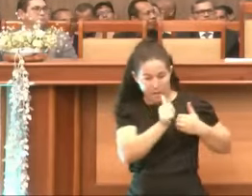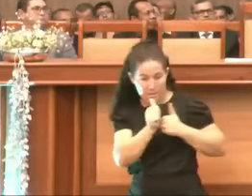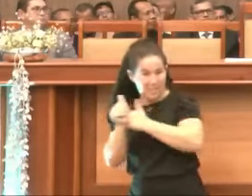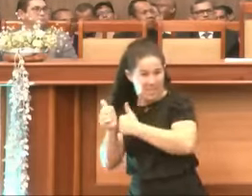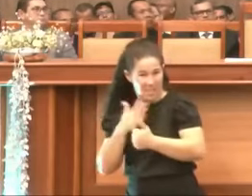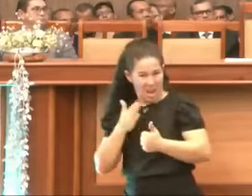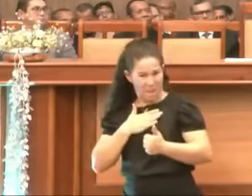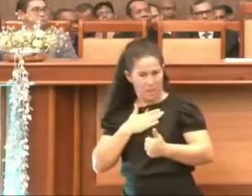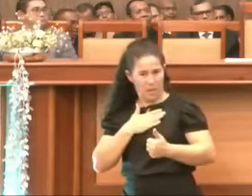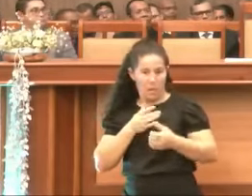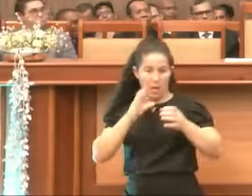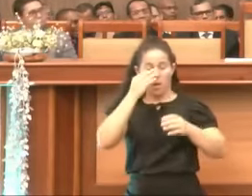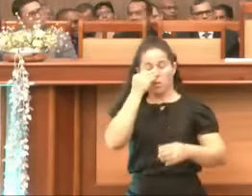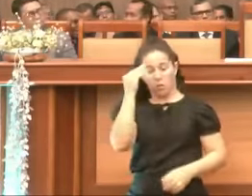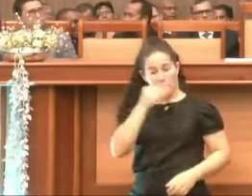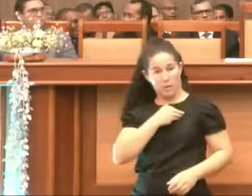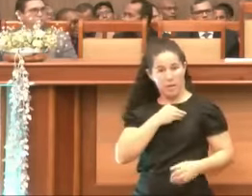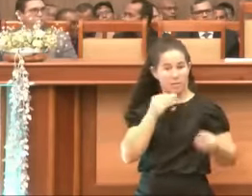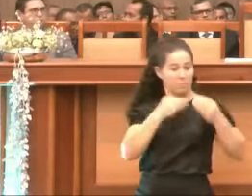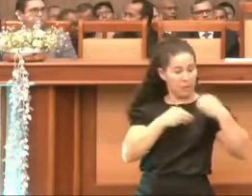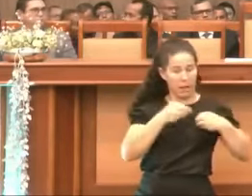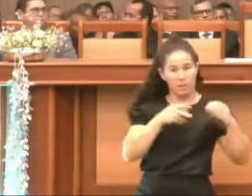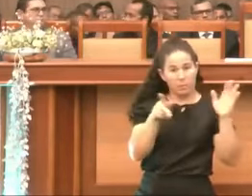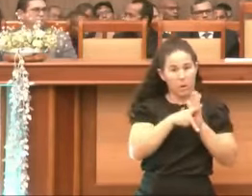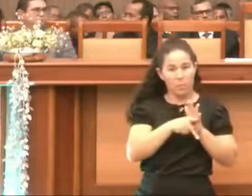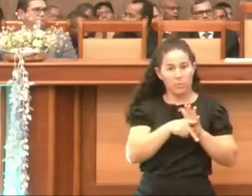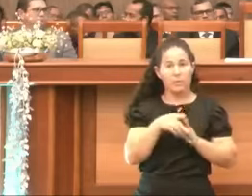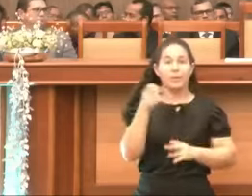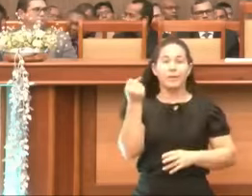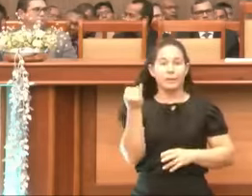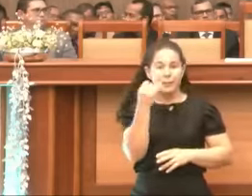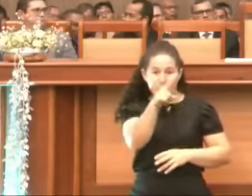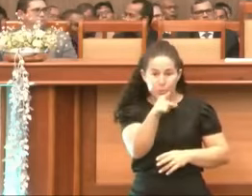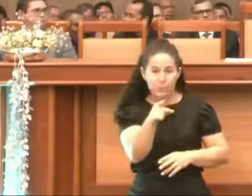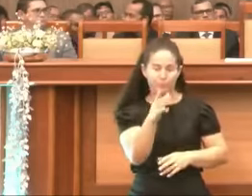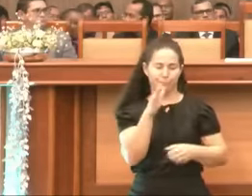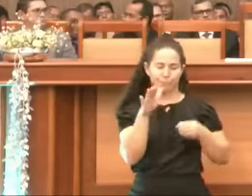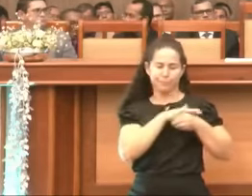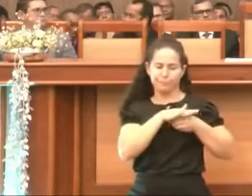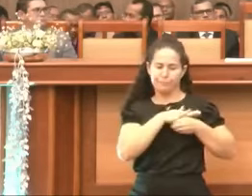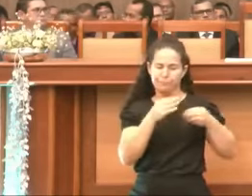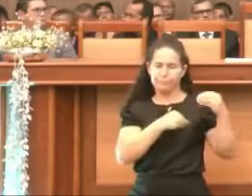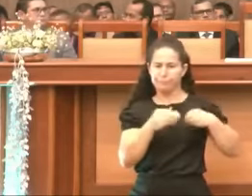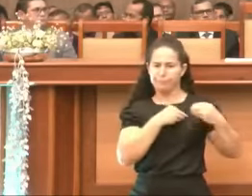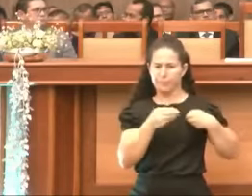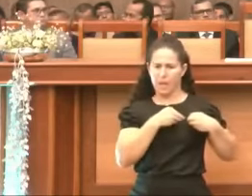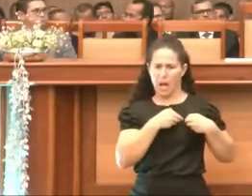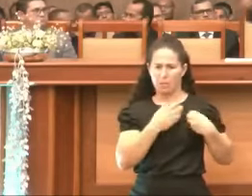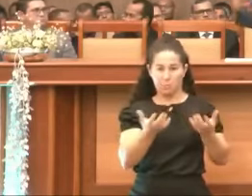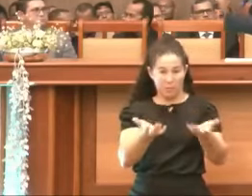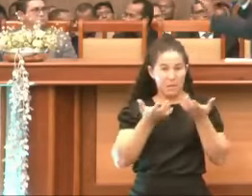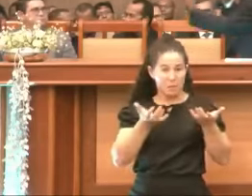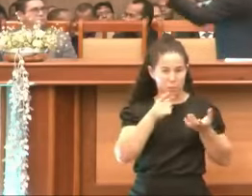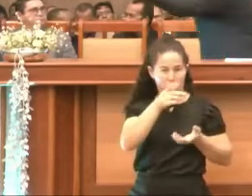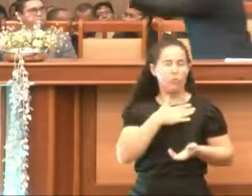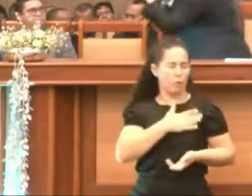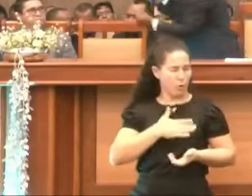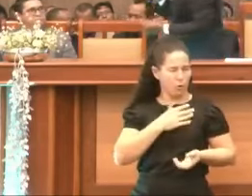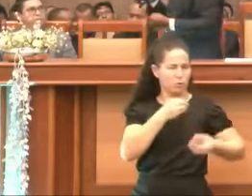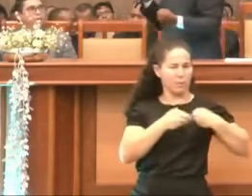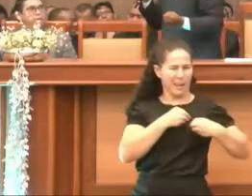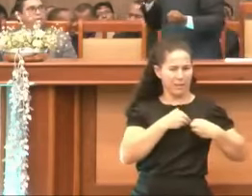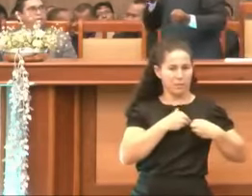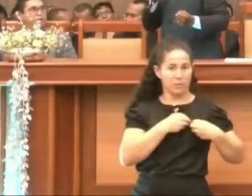com o teu desejo carnal, tu com as obras da carne, tu não pode seguir a Jesus. Não sou eu que estou falando, é a Bíblia quem